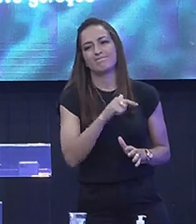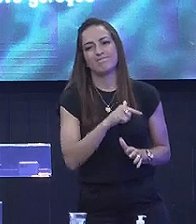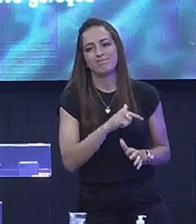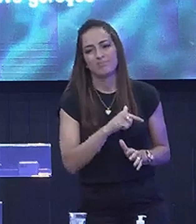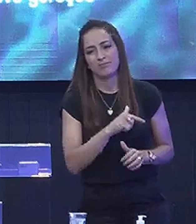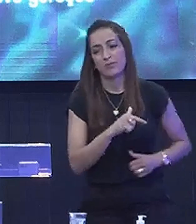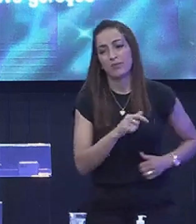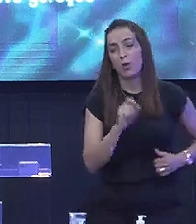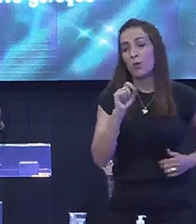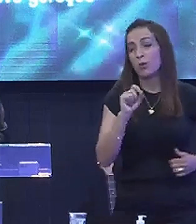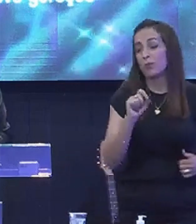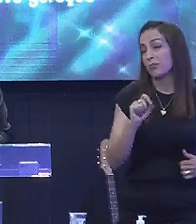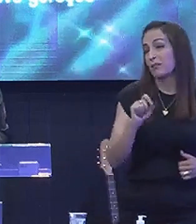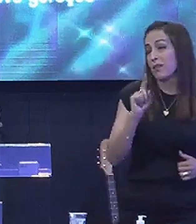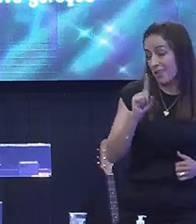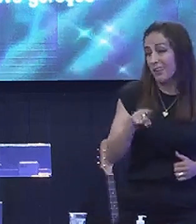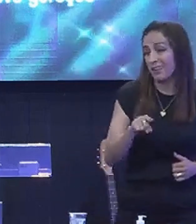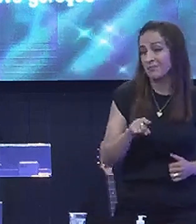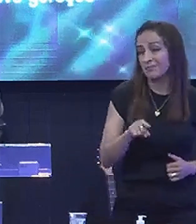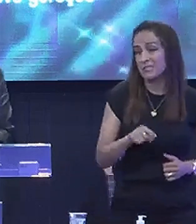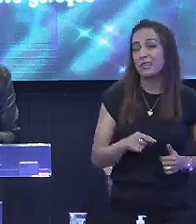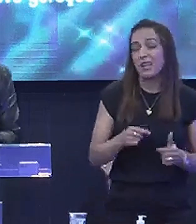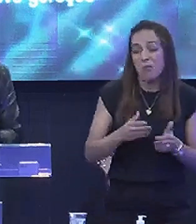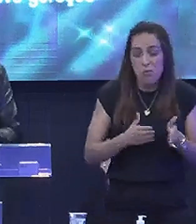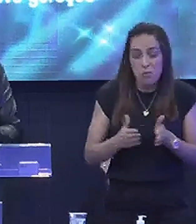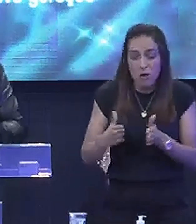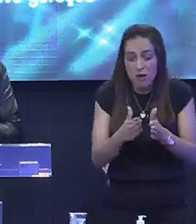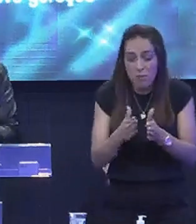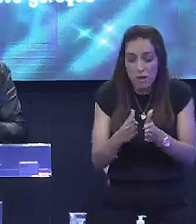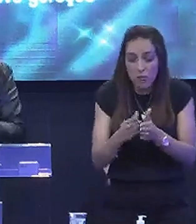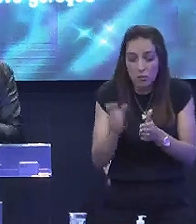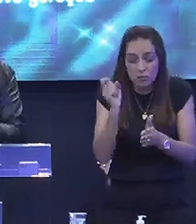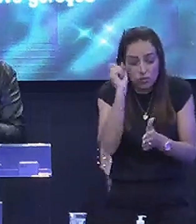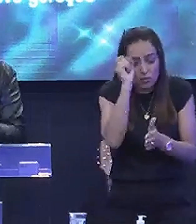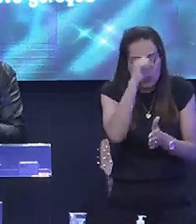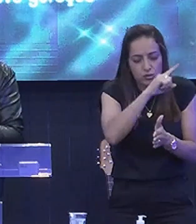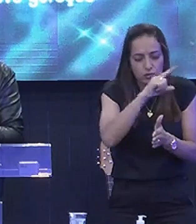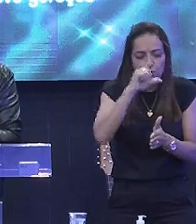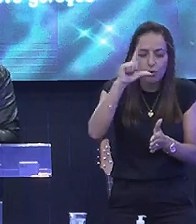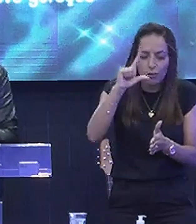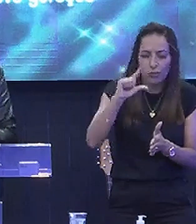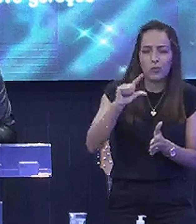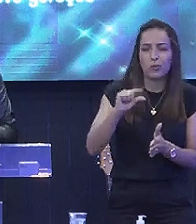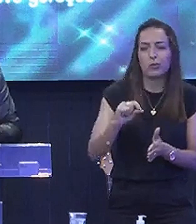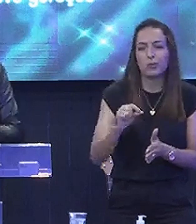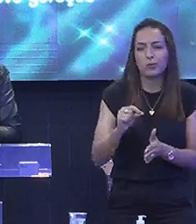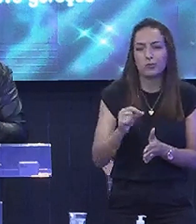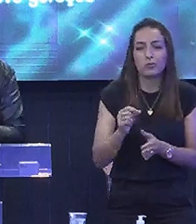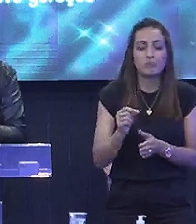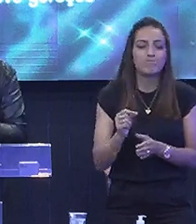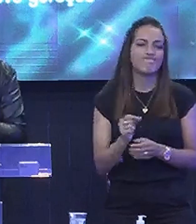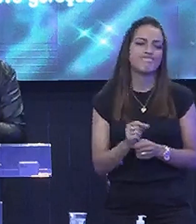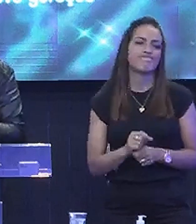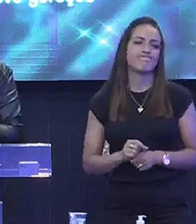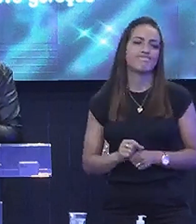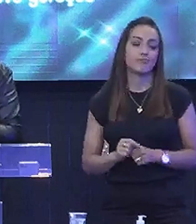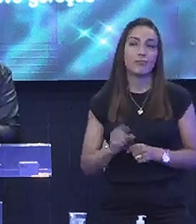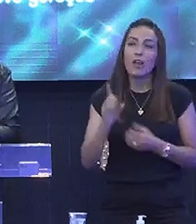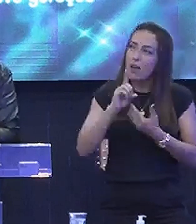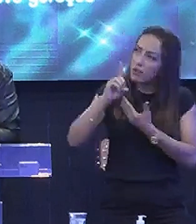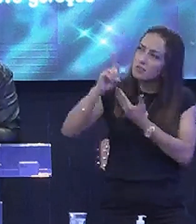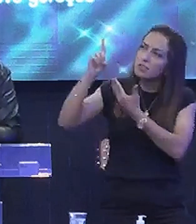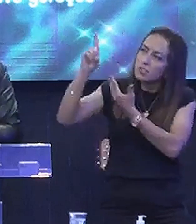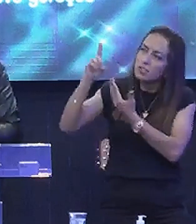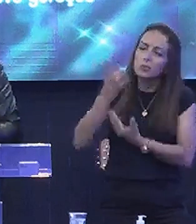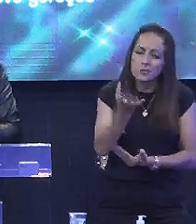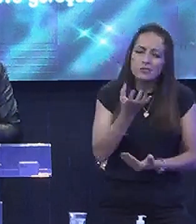Vereda Vereda É isso mesmo Vereda Esse caminho Estreito Onde a gente É ajustado Deus